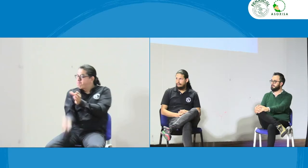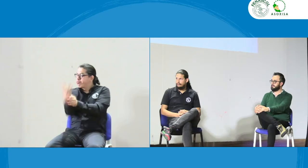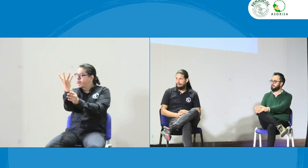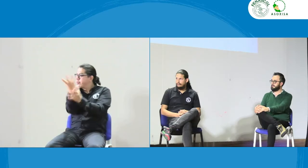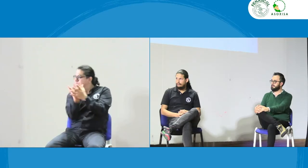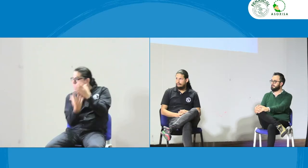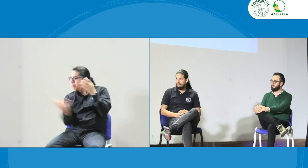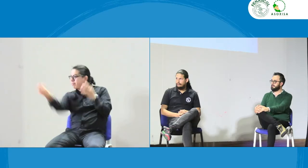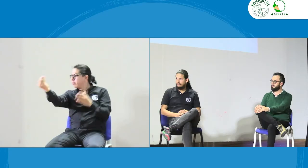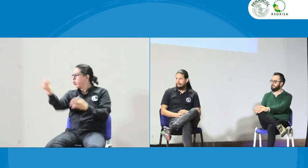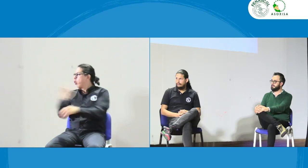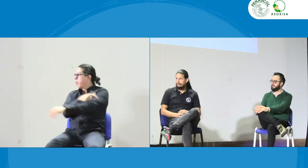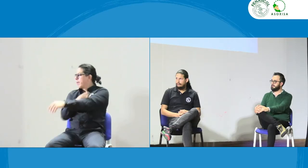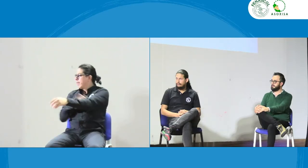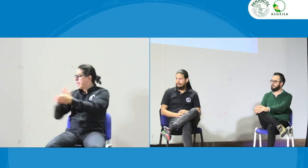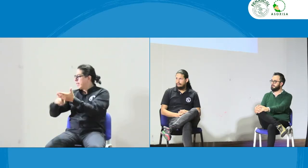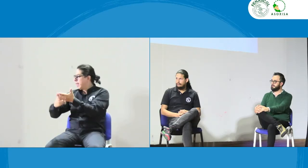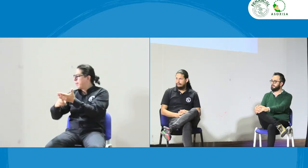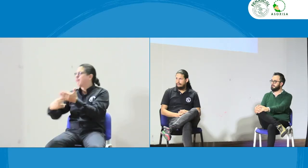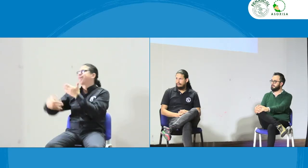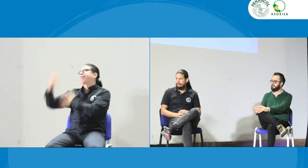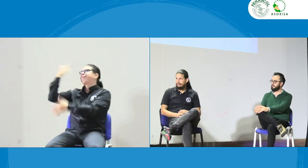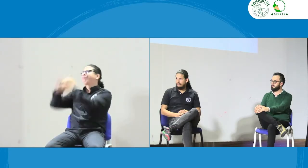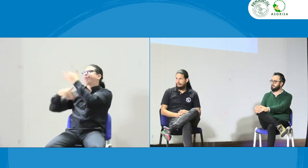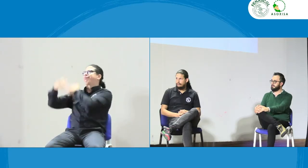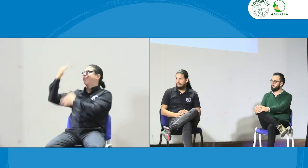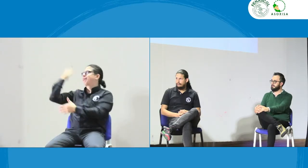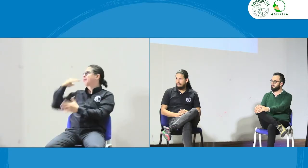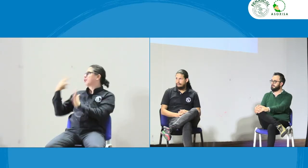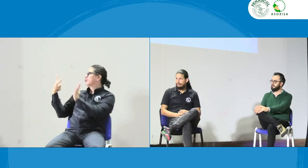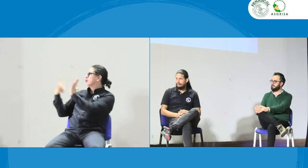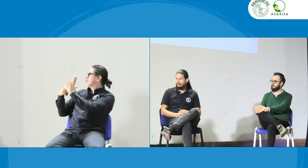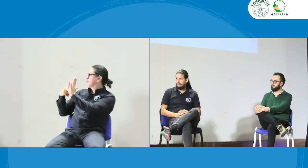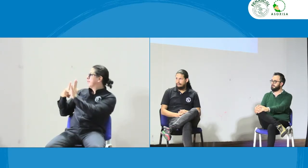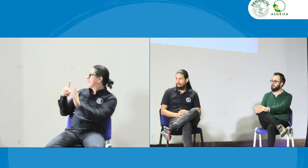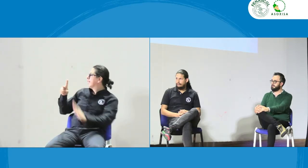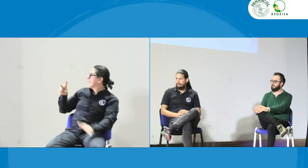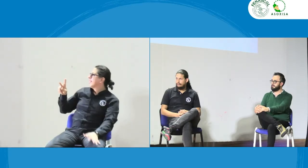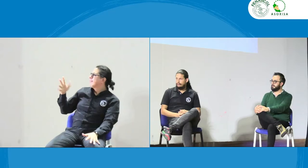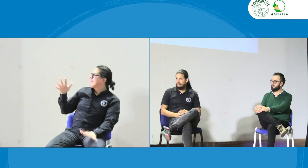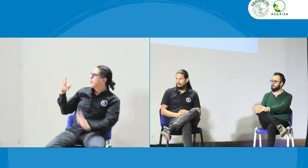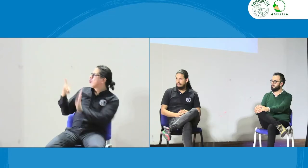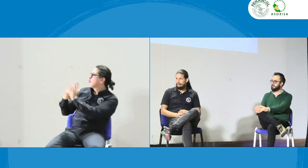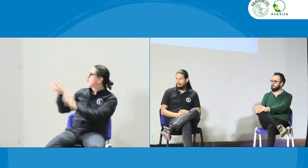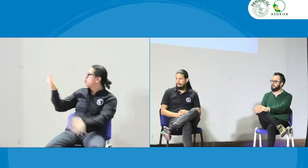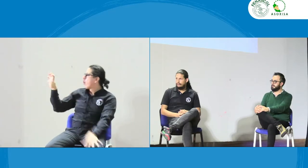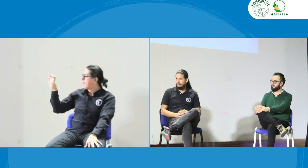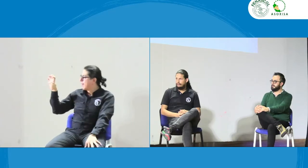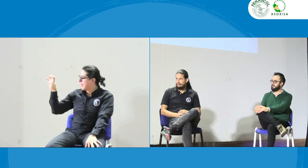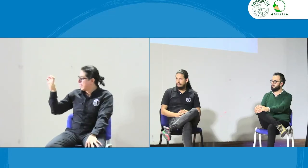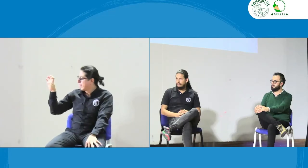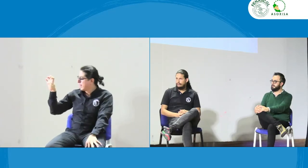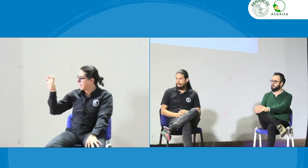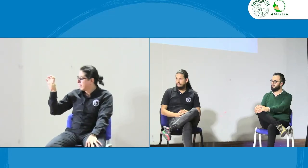socio de Azortol y allí surgió la idea de hacer el comité de intérpretes hace no sé como 2009